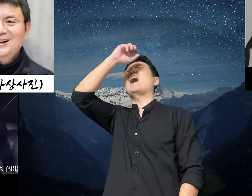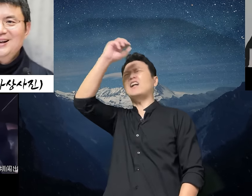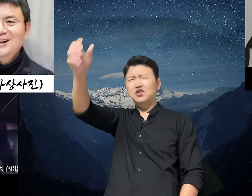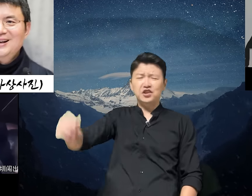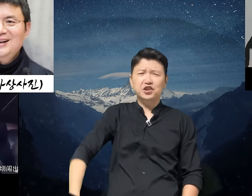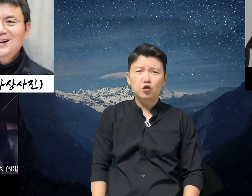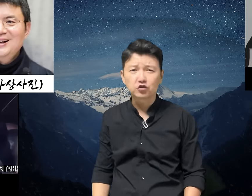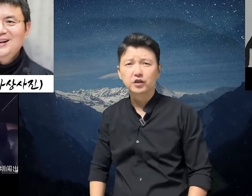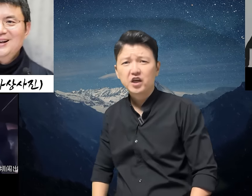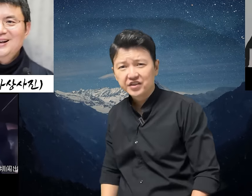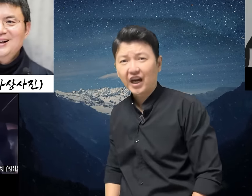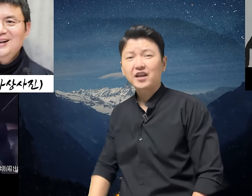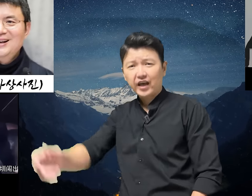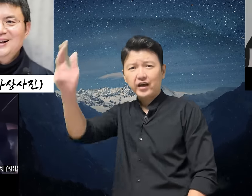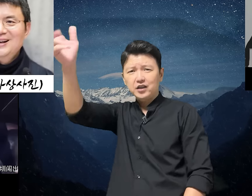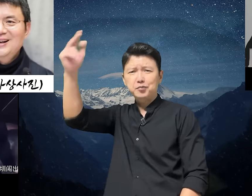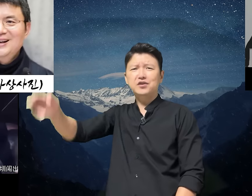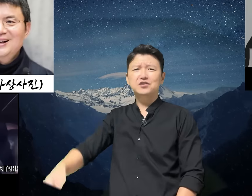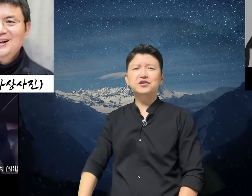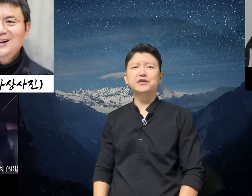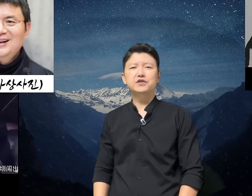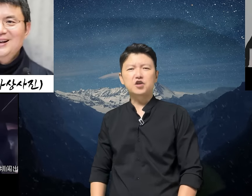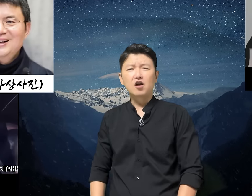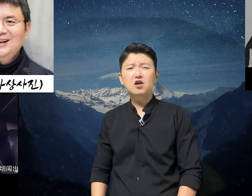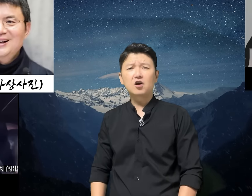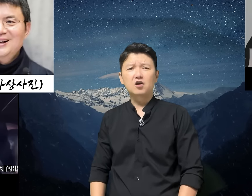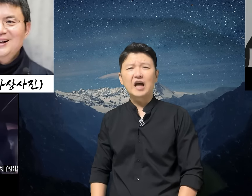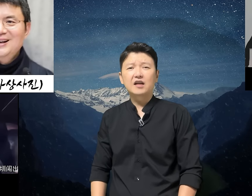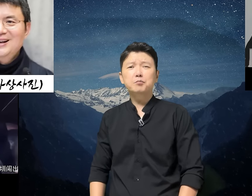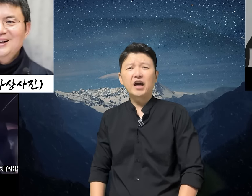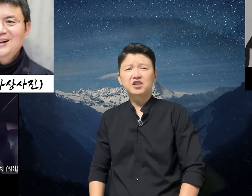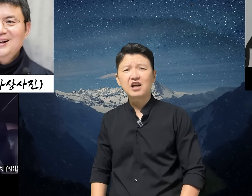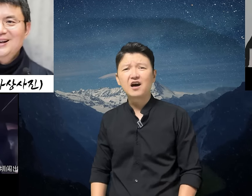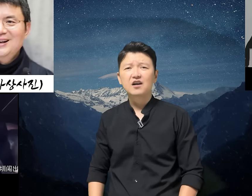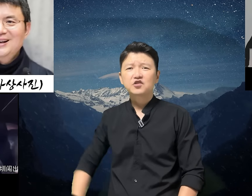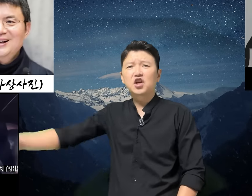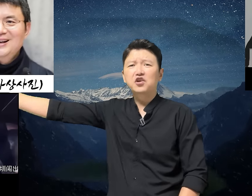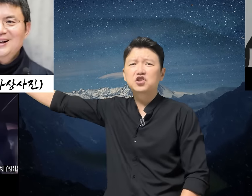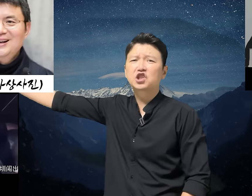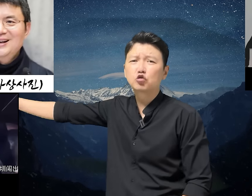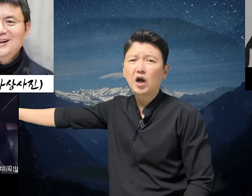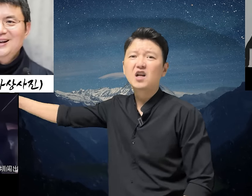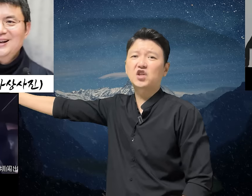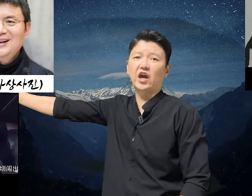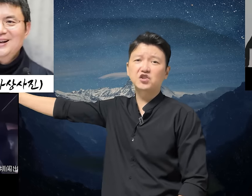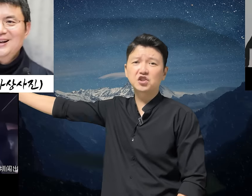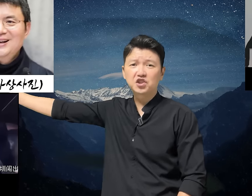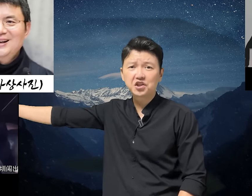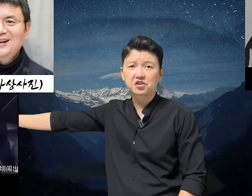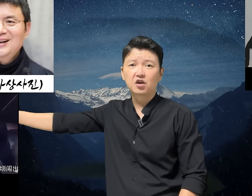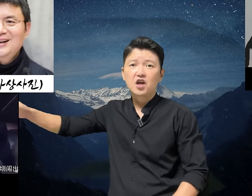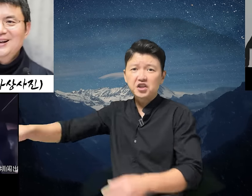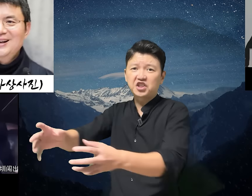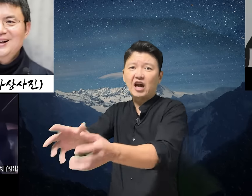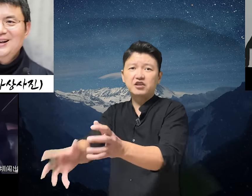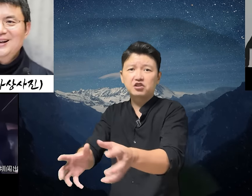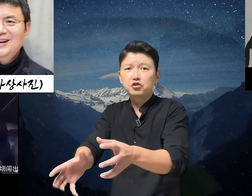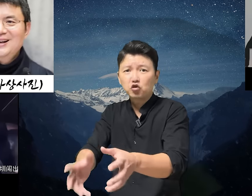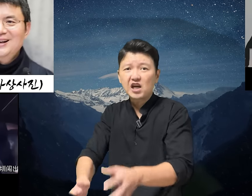들이키고는 짜다이가 입을 여는데 참가 다름이 아니다 제 이 친구가 텐진시에서 이 샬리 승용차